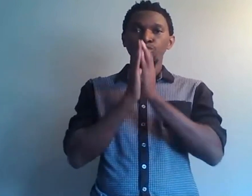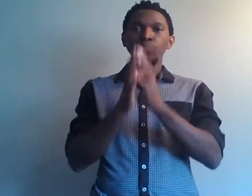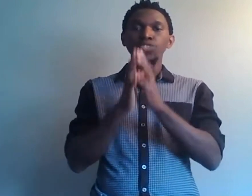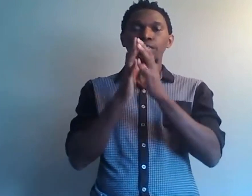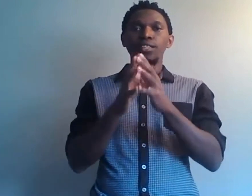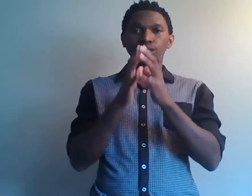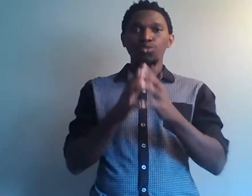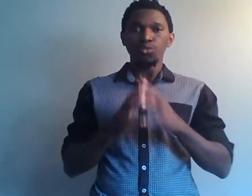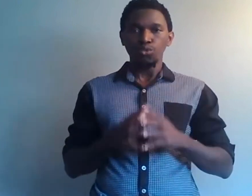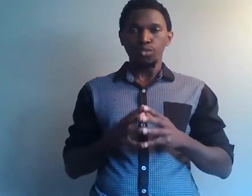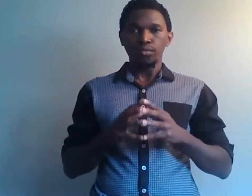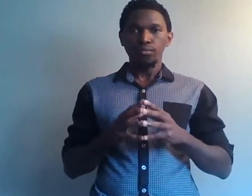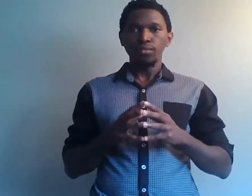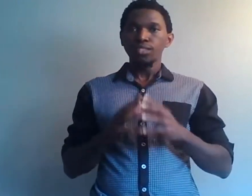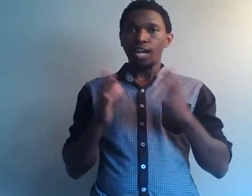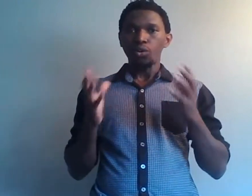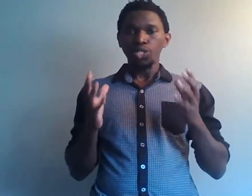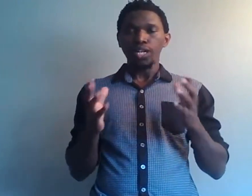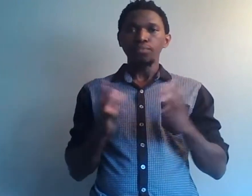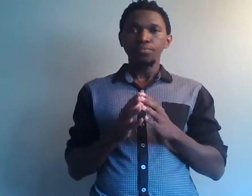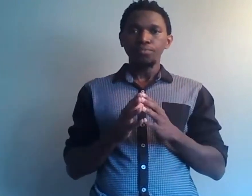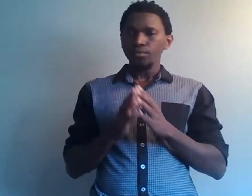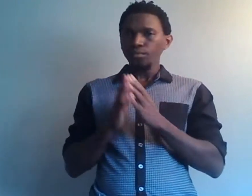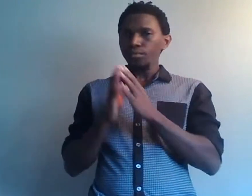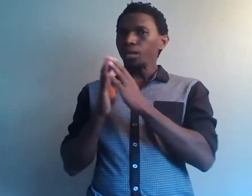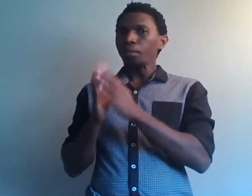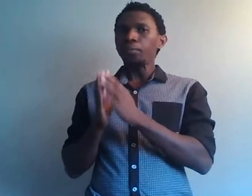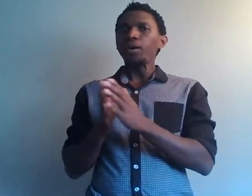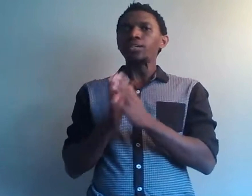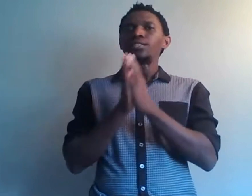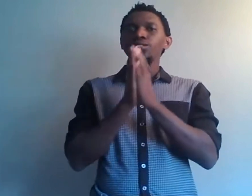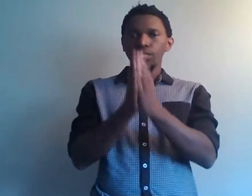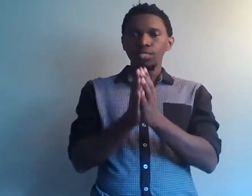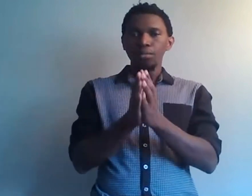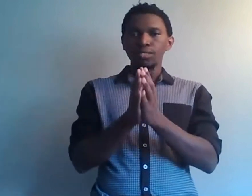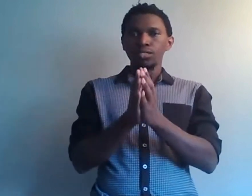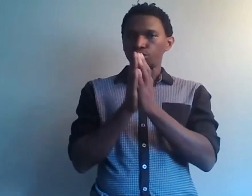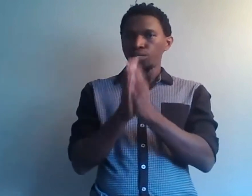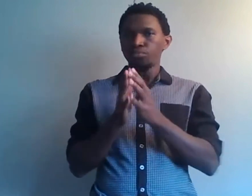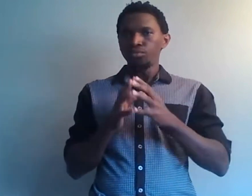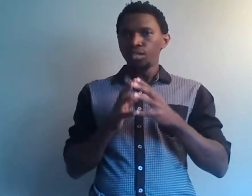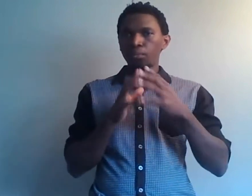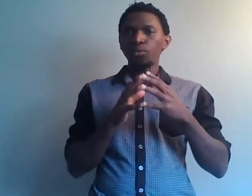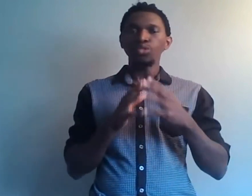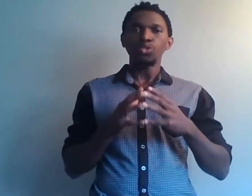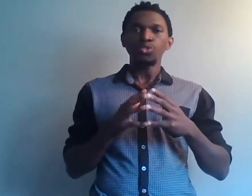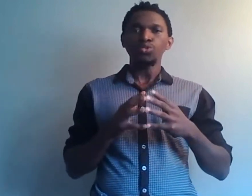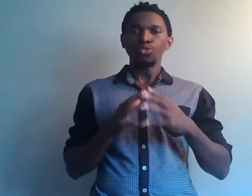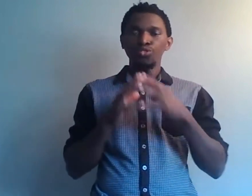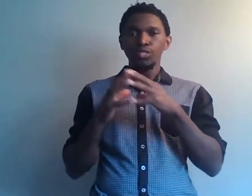toi-même tu as laissé l'argent te contrôler. Alors, cher ami, par rapport à cette thématique que j'ai pu aborder aujourd'hui sur le fait de